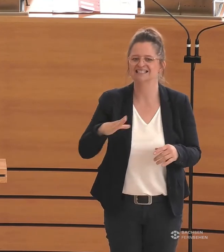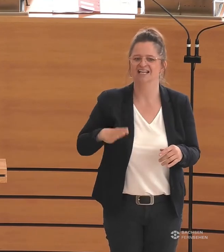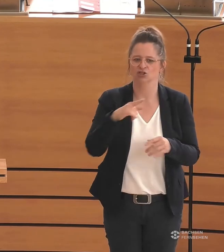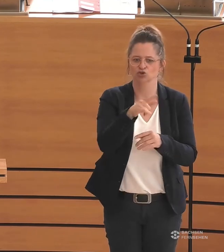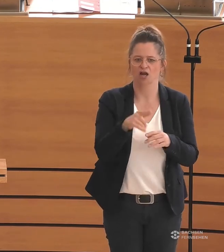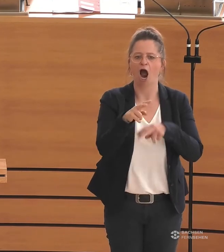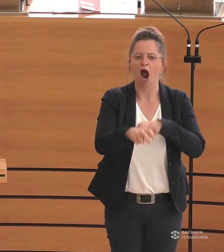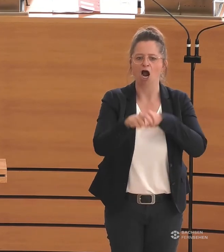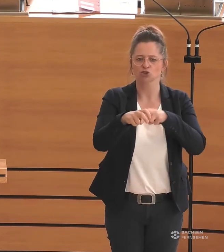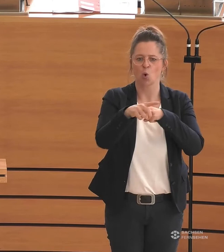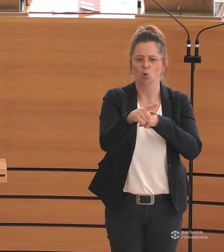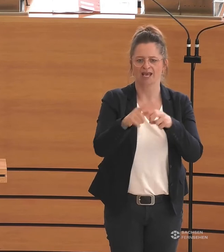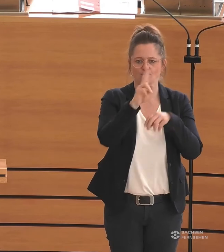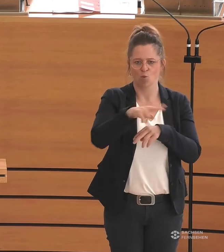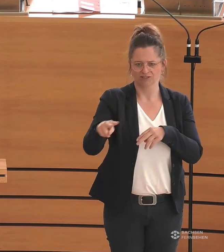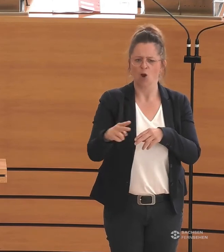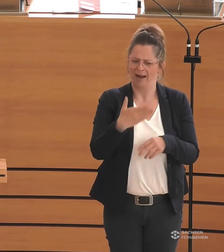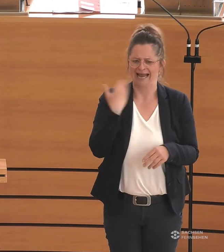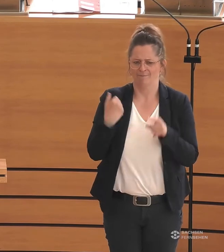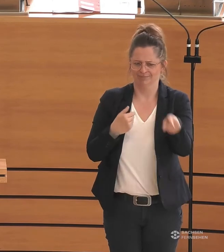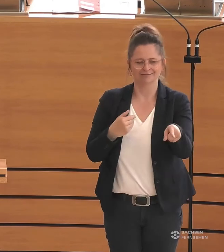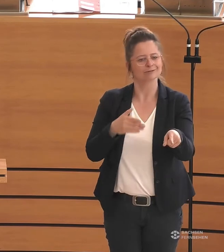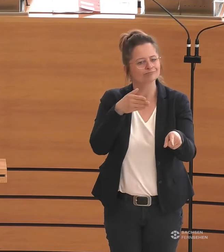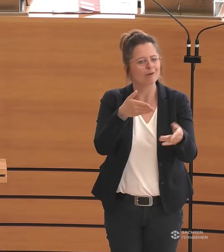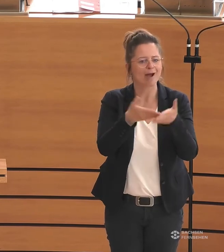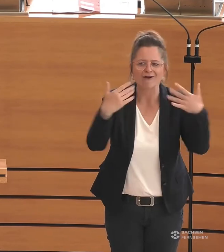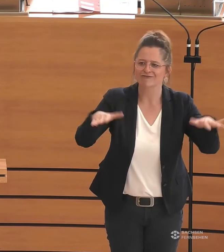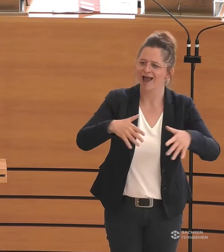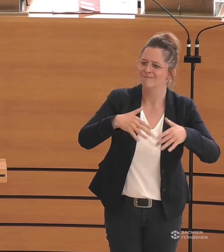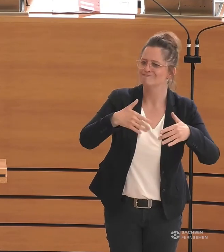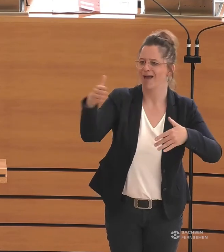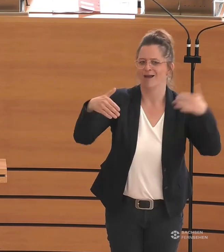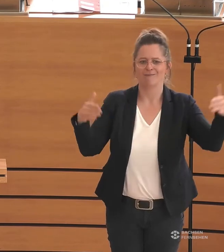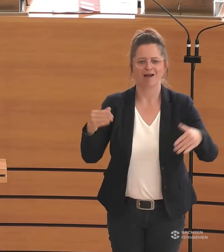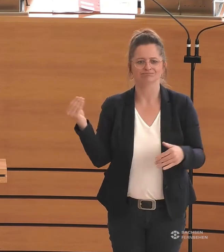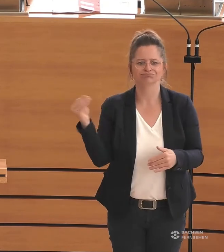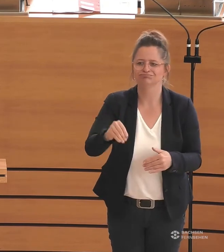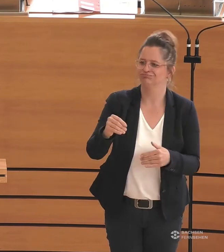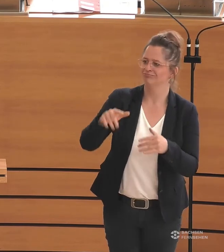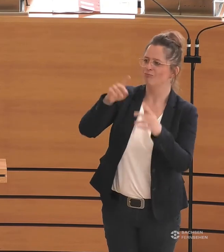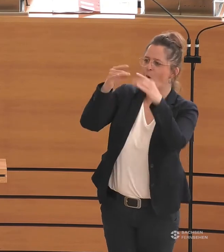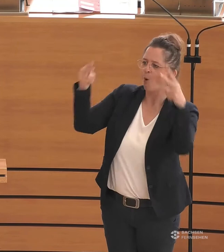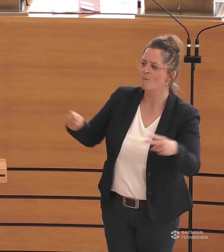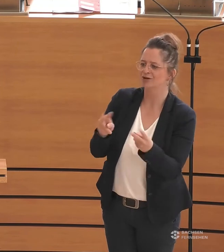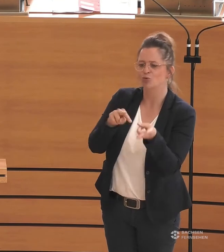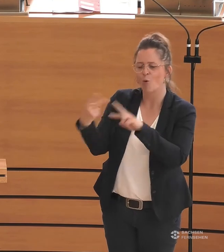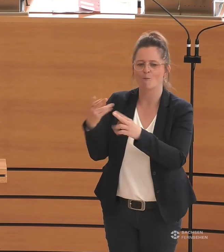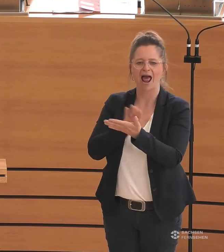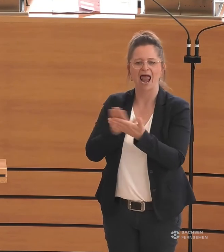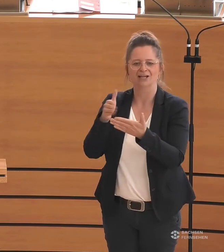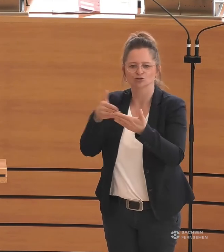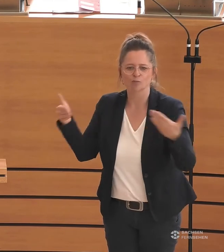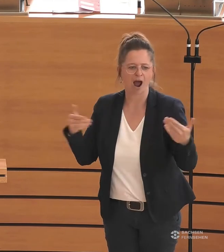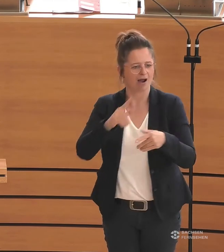Landesmuseum mit Sitz in Chemnitz, ist dadurch barrierefreier geworden, hat dadurch eine Homepage, die in leichte Sprache übersetzt ist und lässt